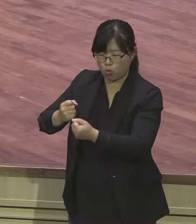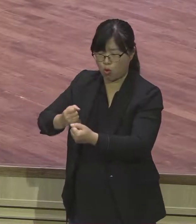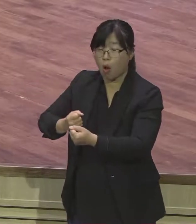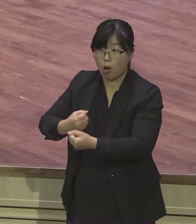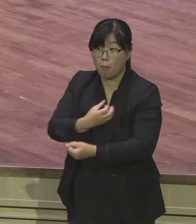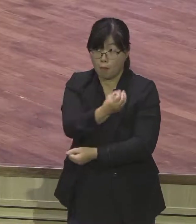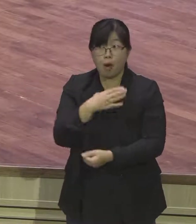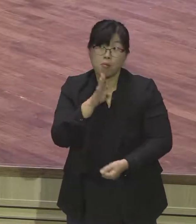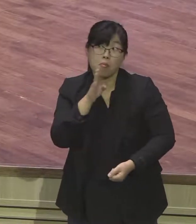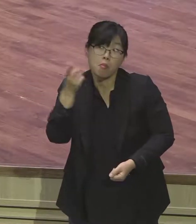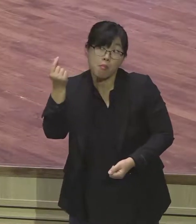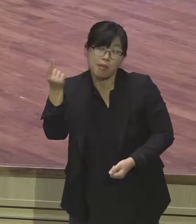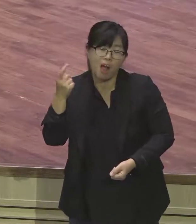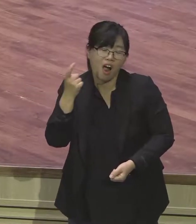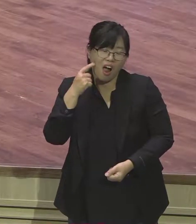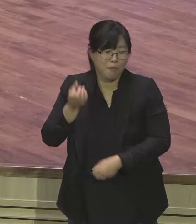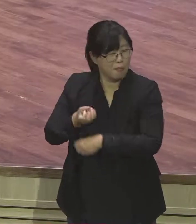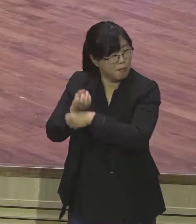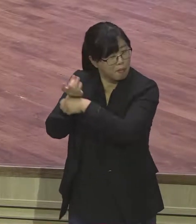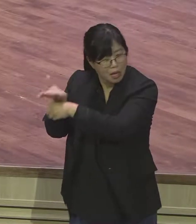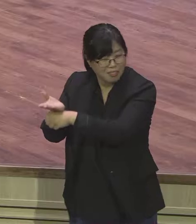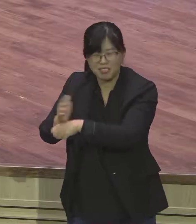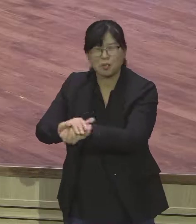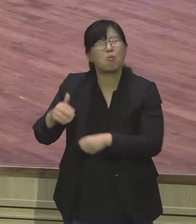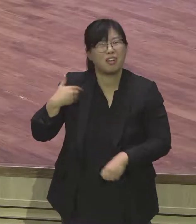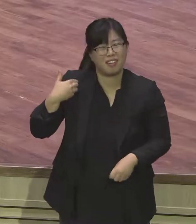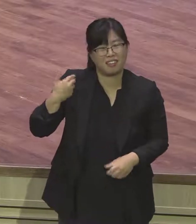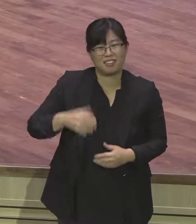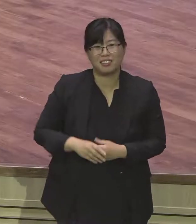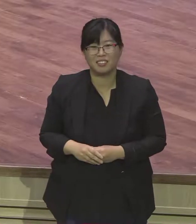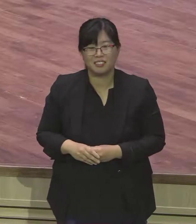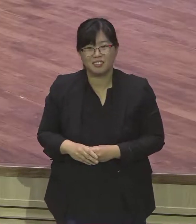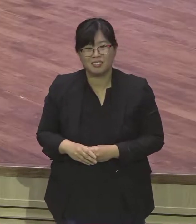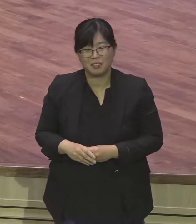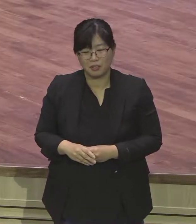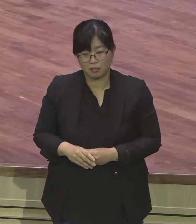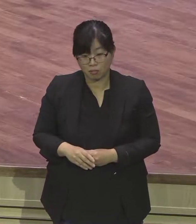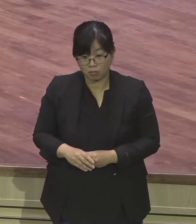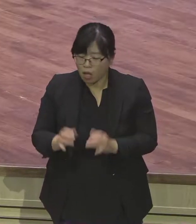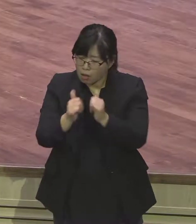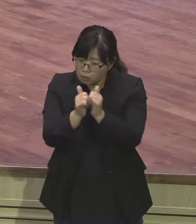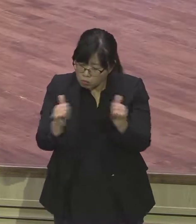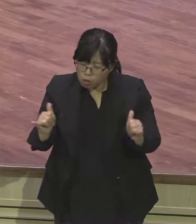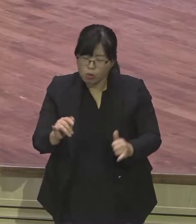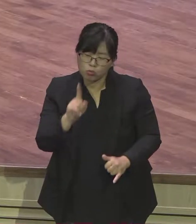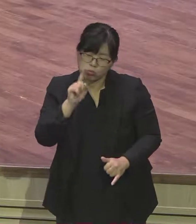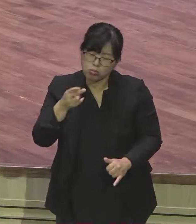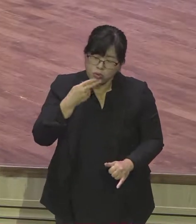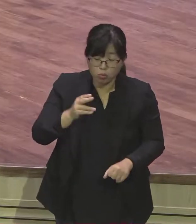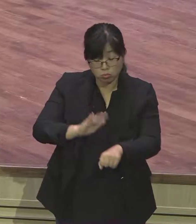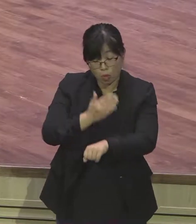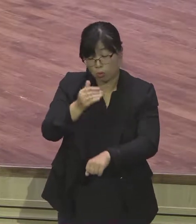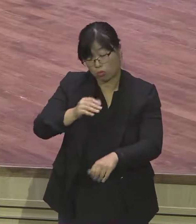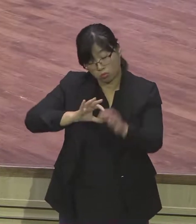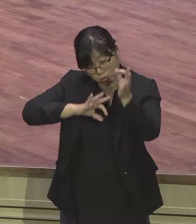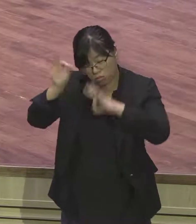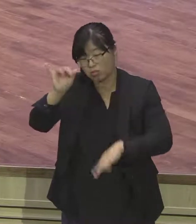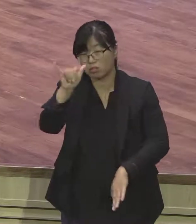사람이 살다 보면 실수할 수도 있어요 잘못할 수 있어요 과거의 잘못한 거 예수 거시도의 십자가 보일로